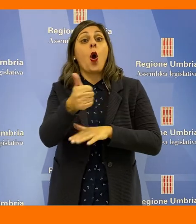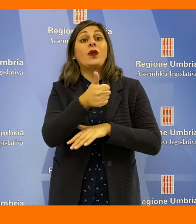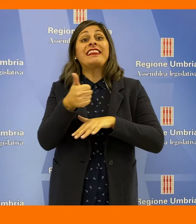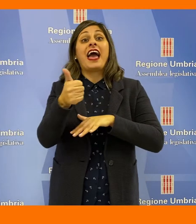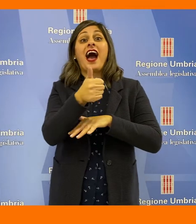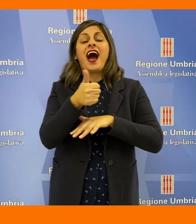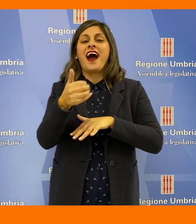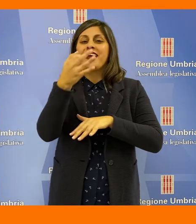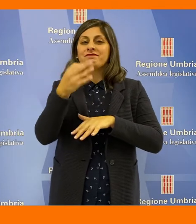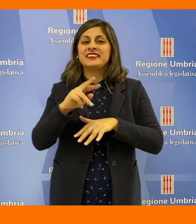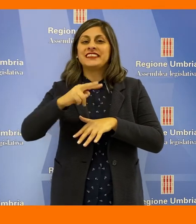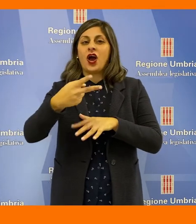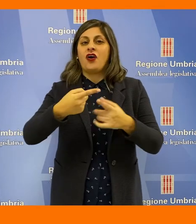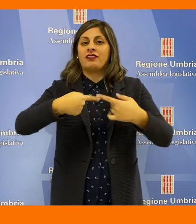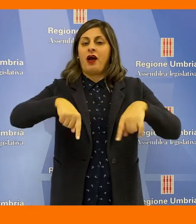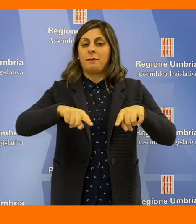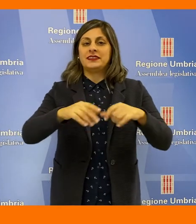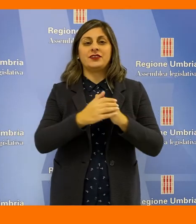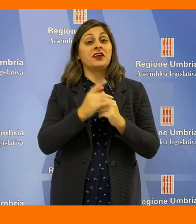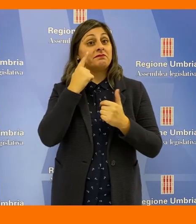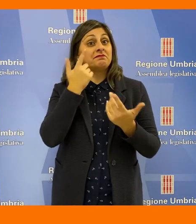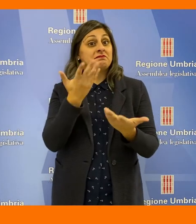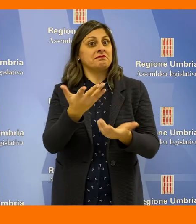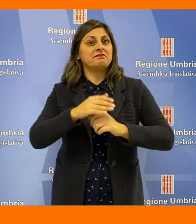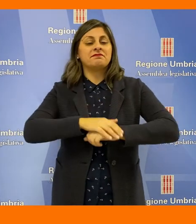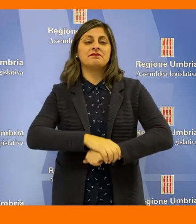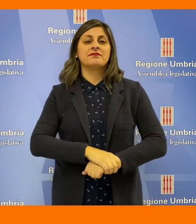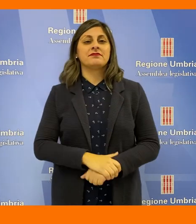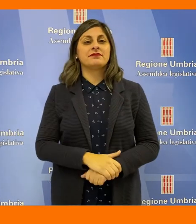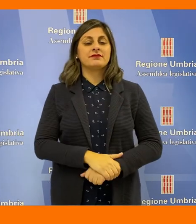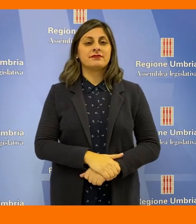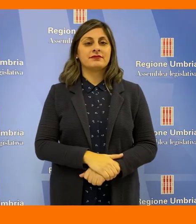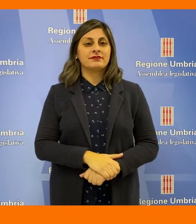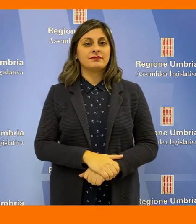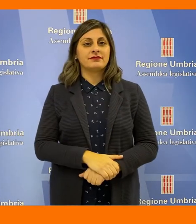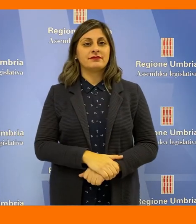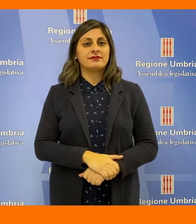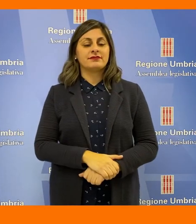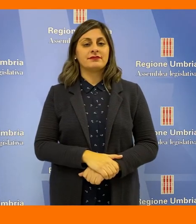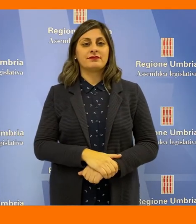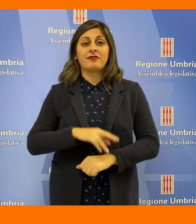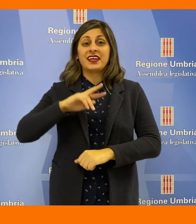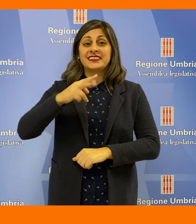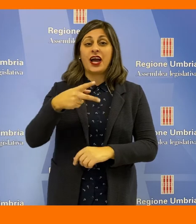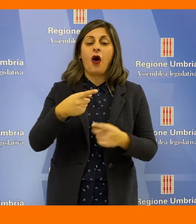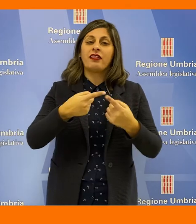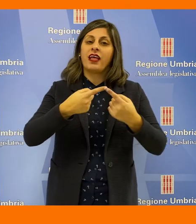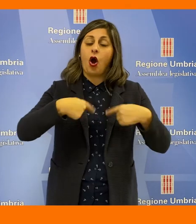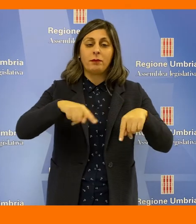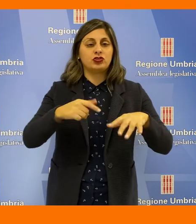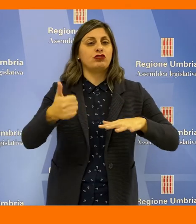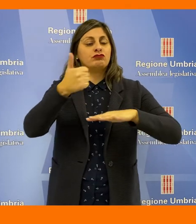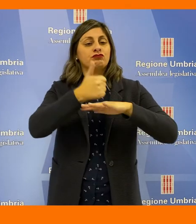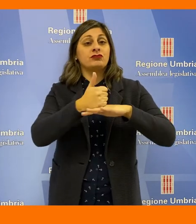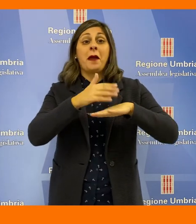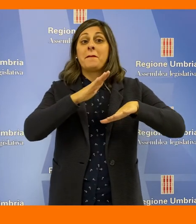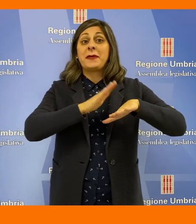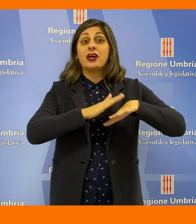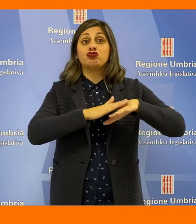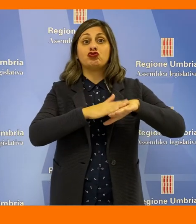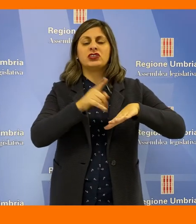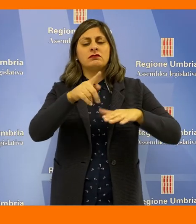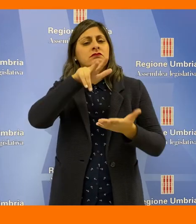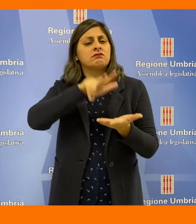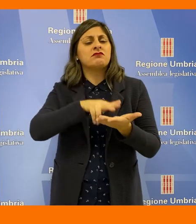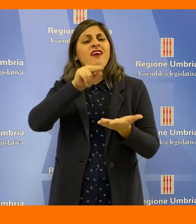in risoluzione unitaria della seconda commissione. Vediamo. La seconda commissione,